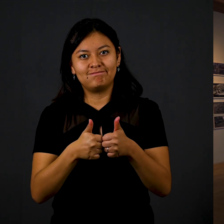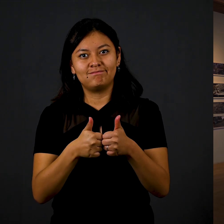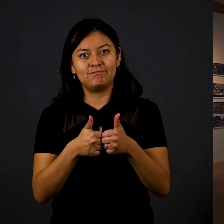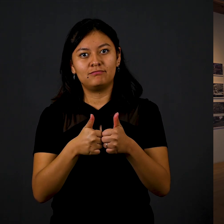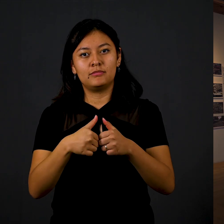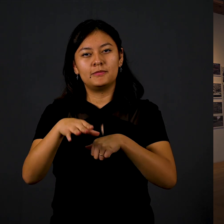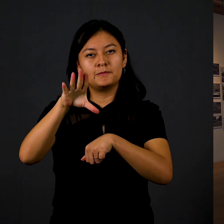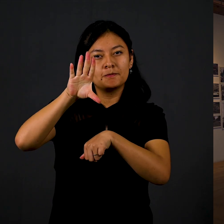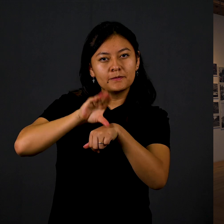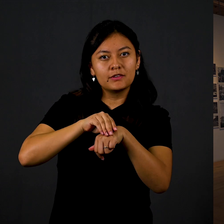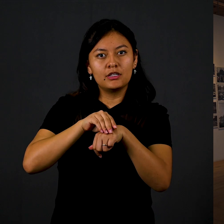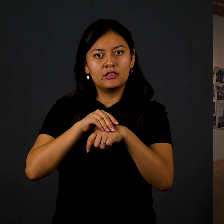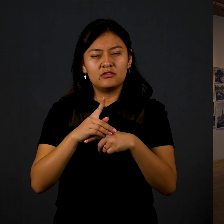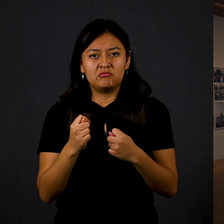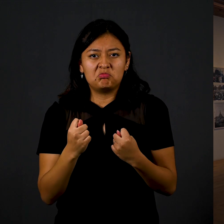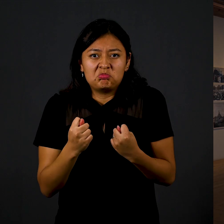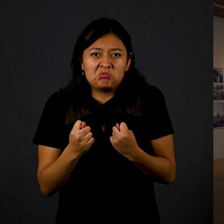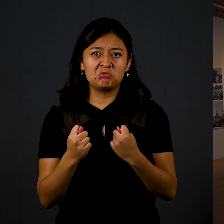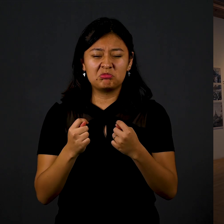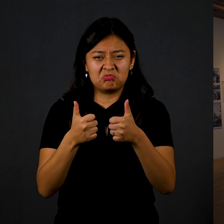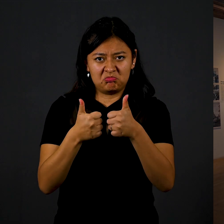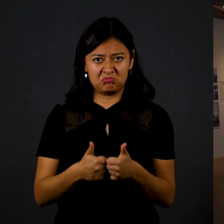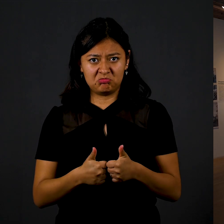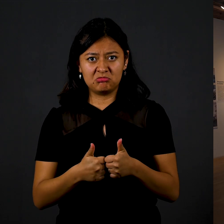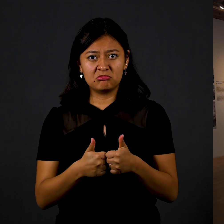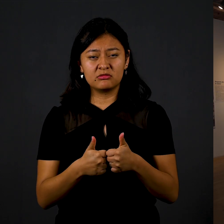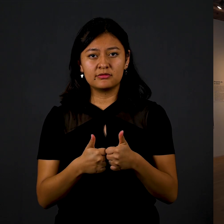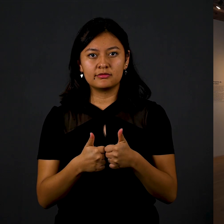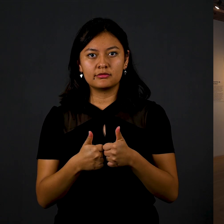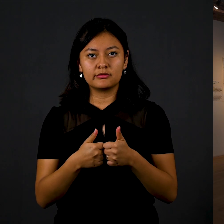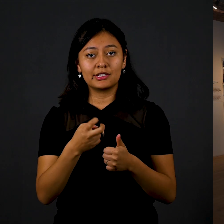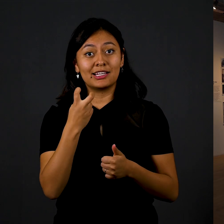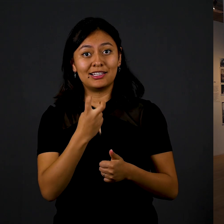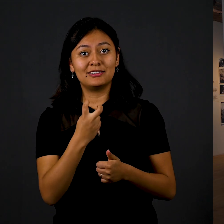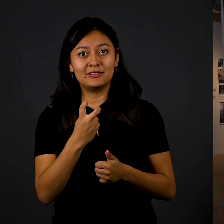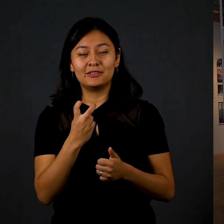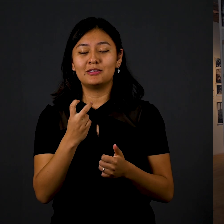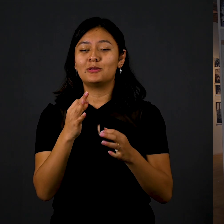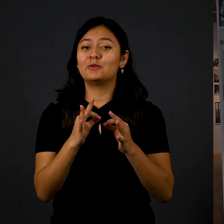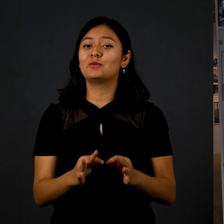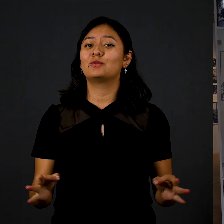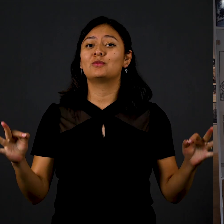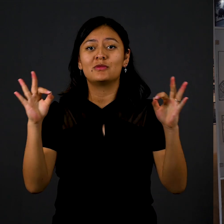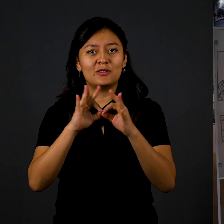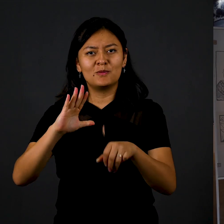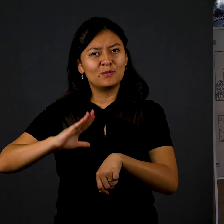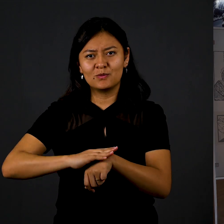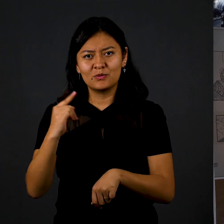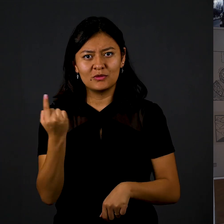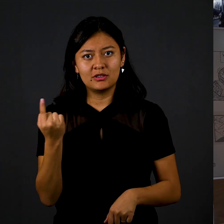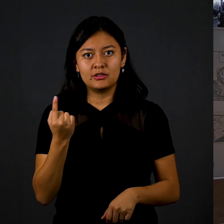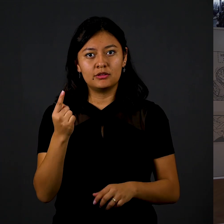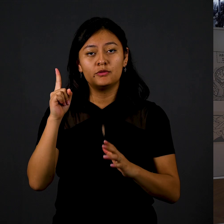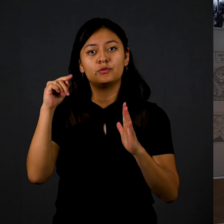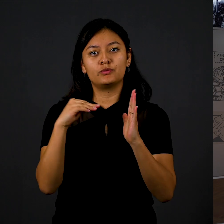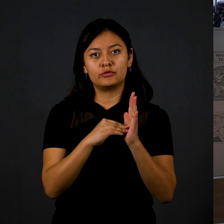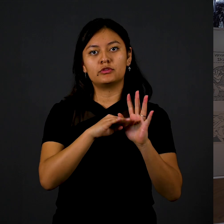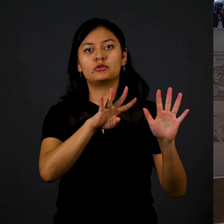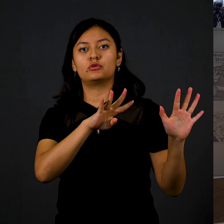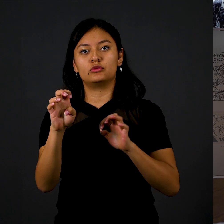importante porque el 68 dejó el antecedente de que el zócalo no era exclusivo del gobierno, sino de todos